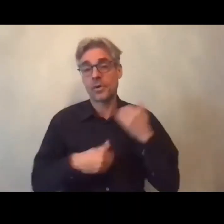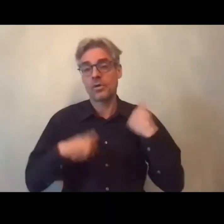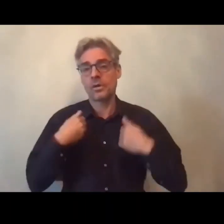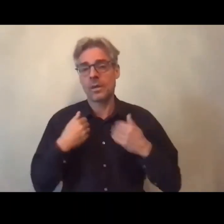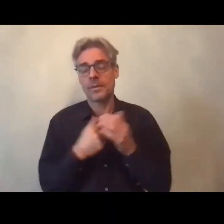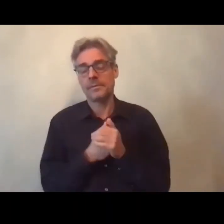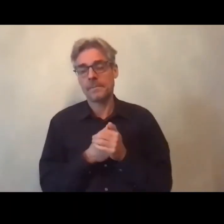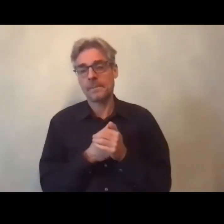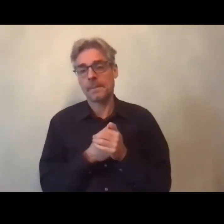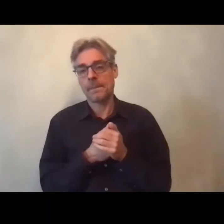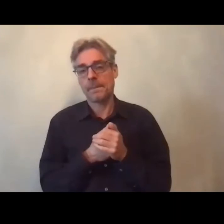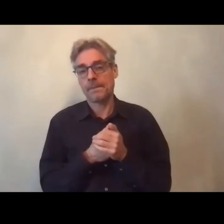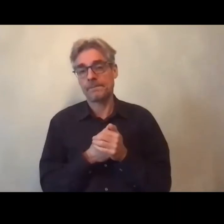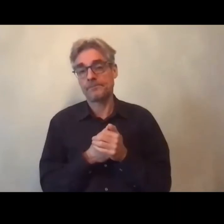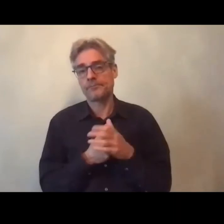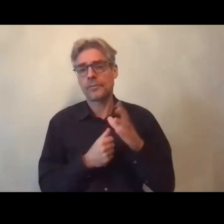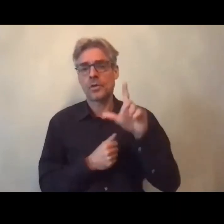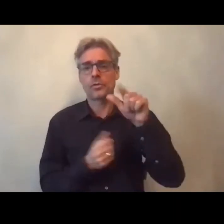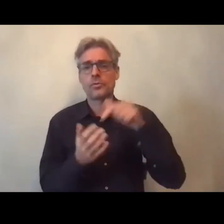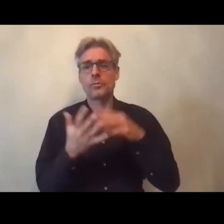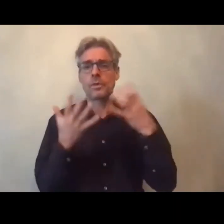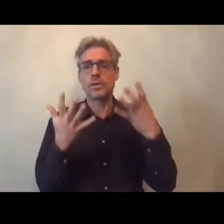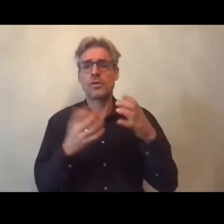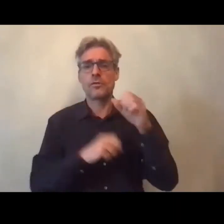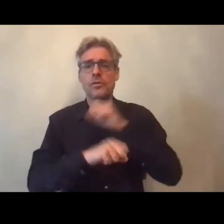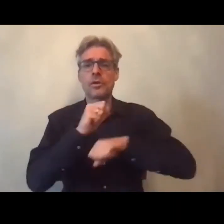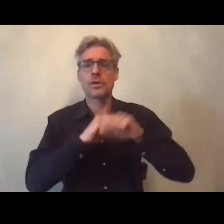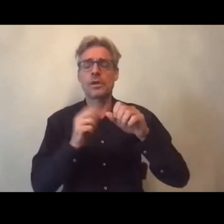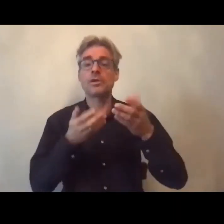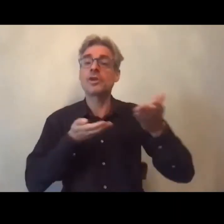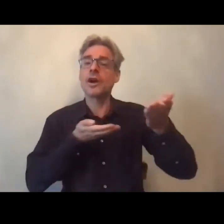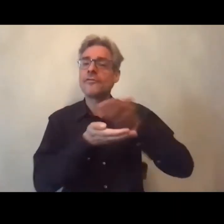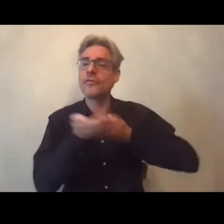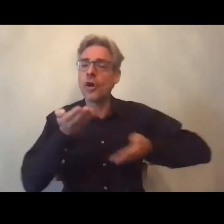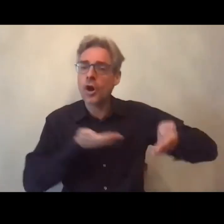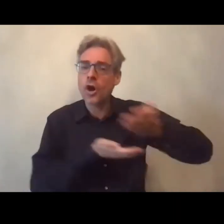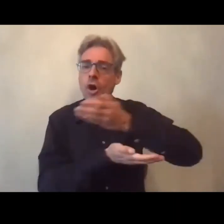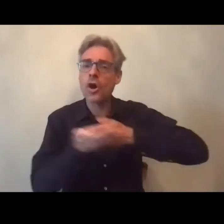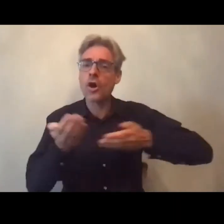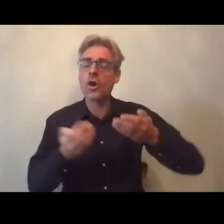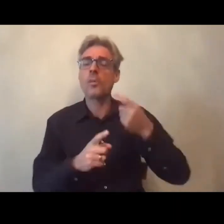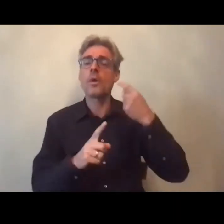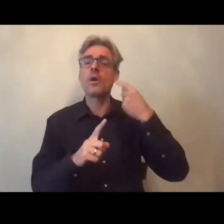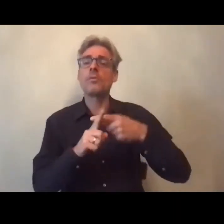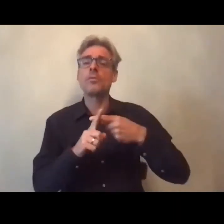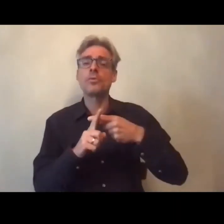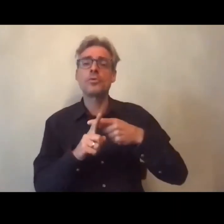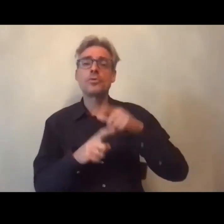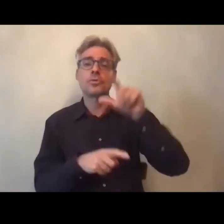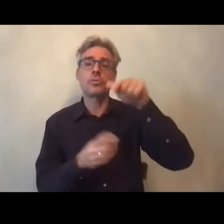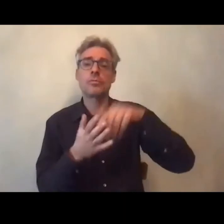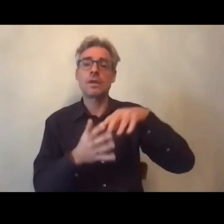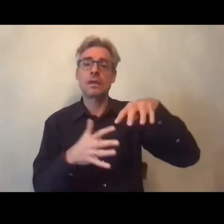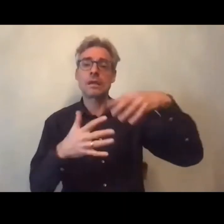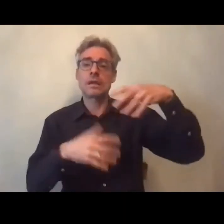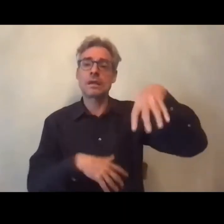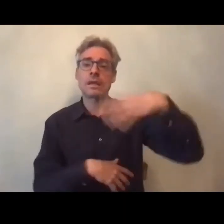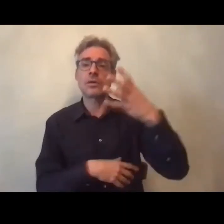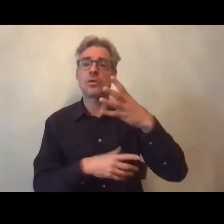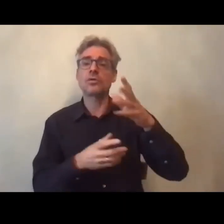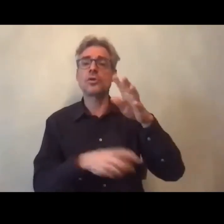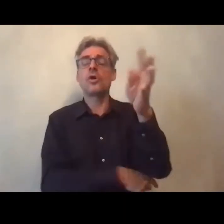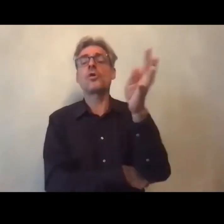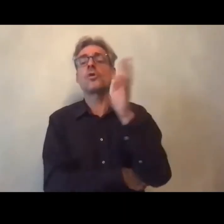on a organisé en 2009 un forum et puis un colloque en 2014 une conférence débat en